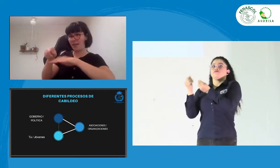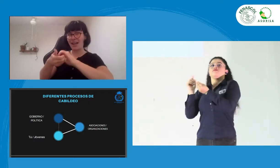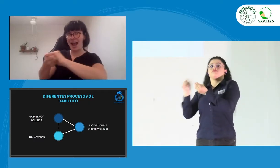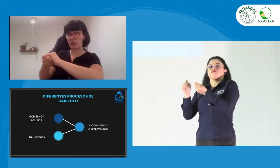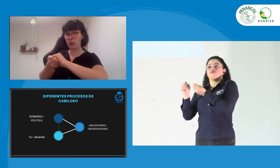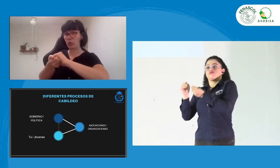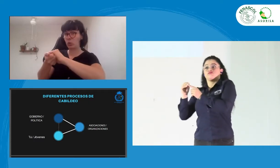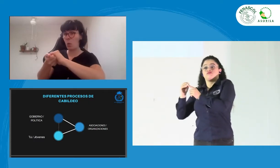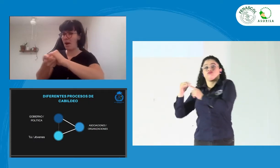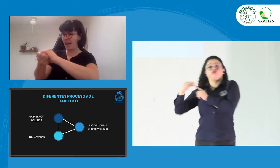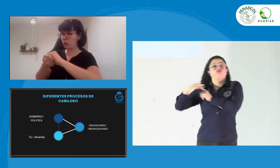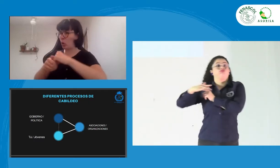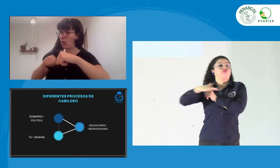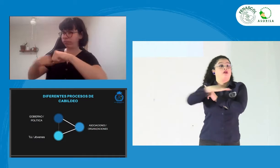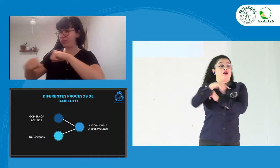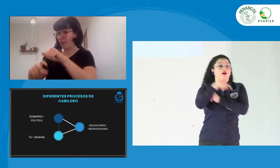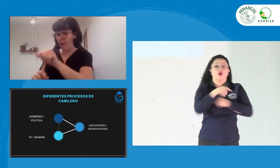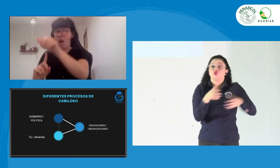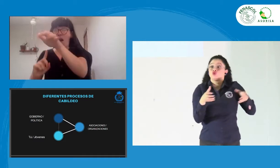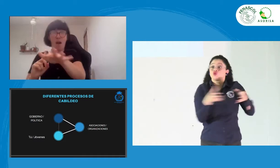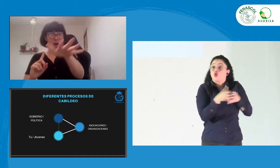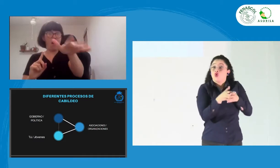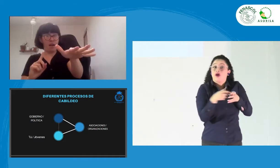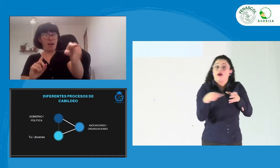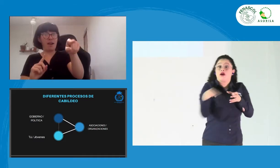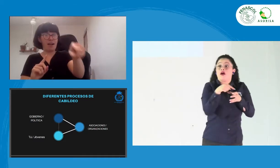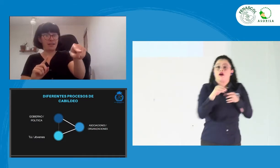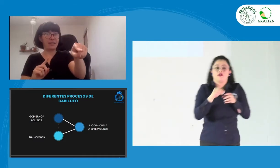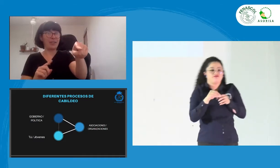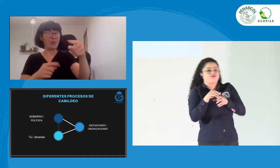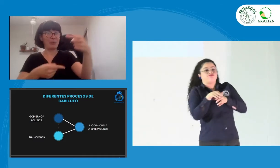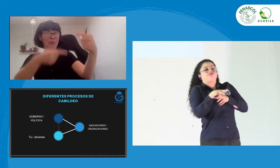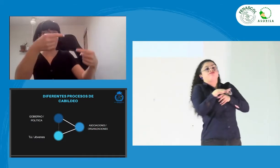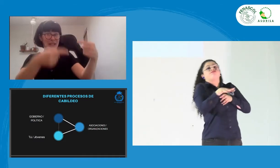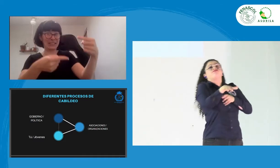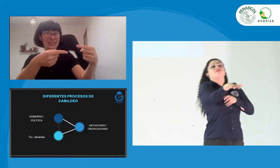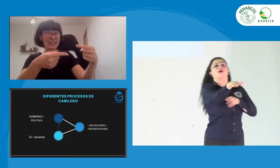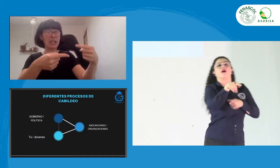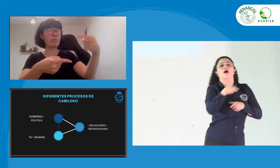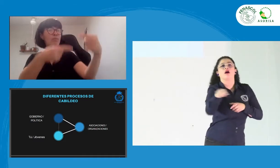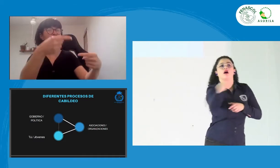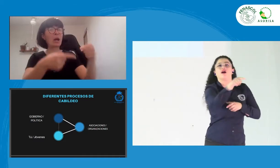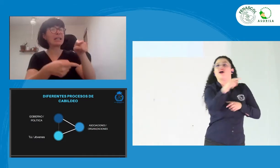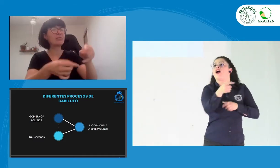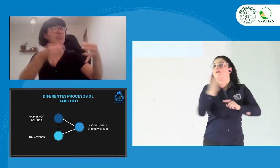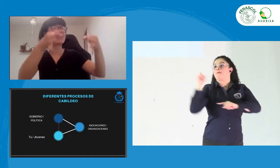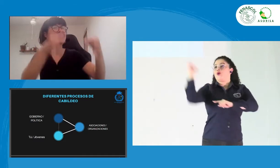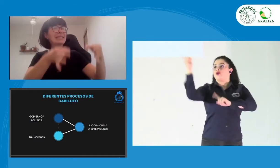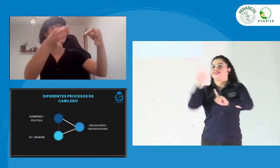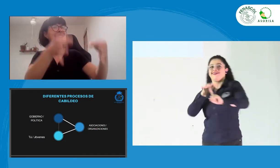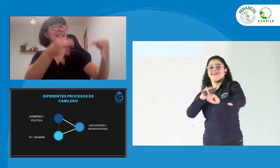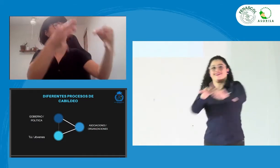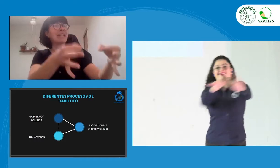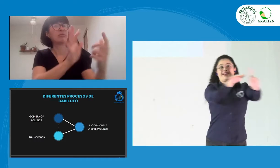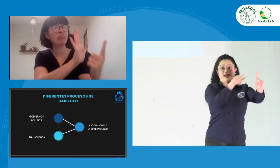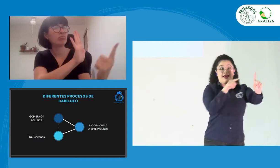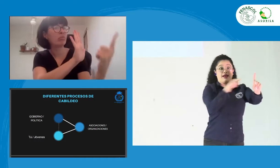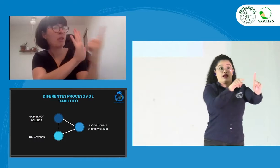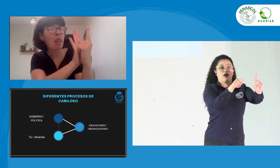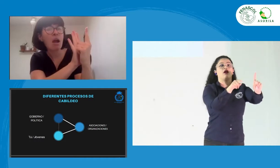Los jóvenes llevan a cabo esa incidencia con las asociaciones. Y las asociaciones, a su vez, con